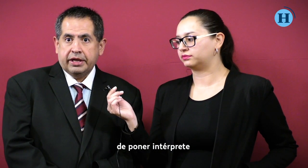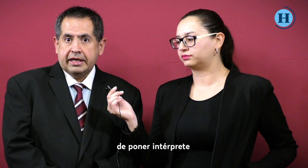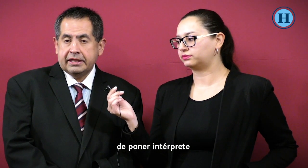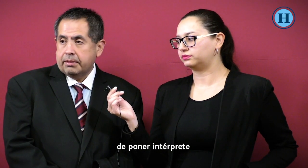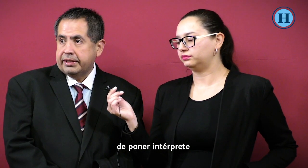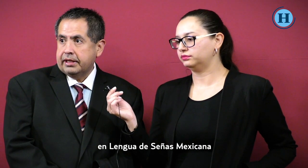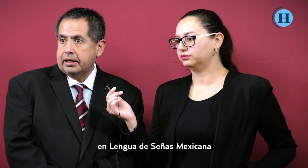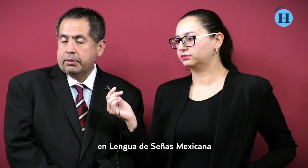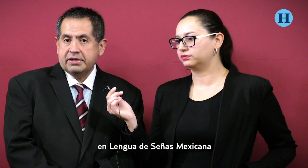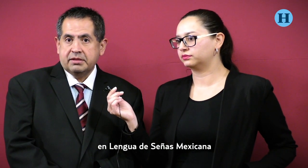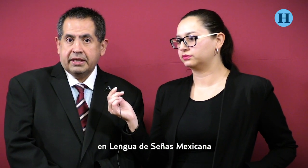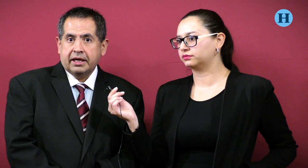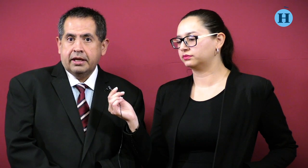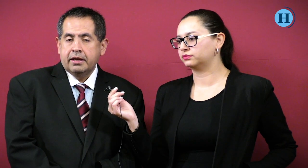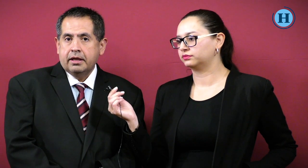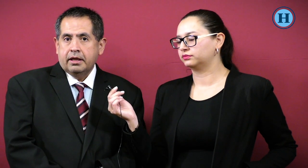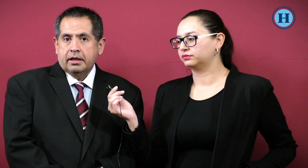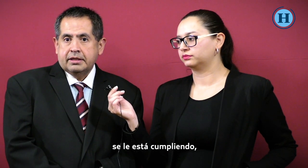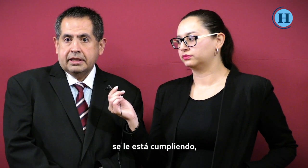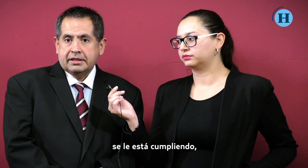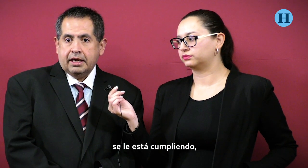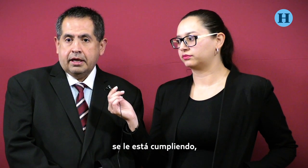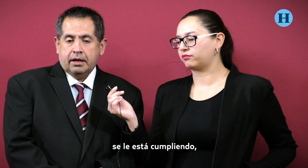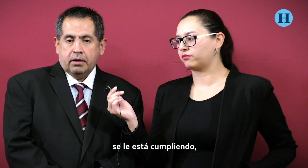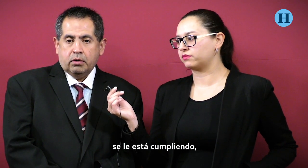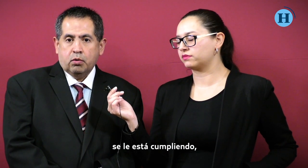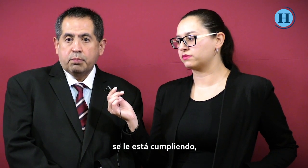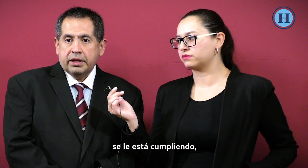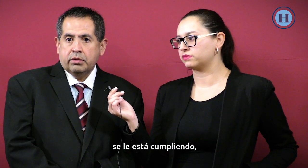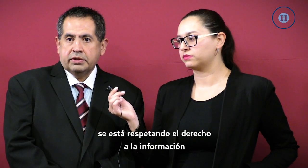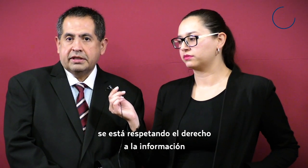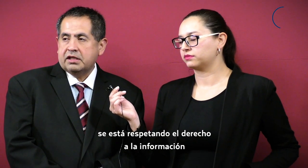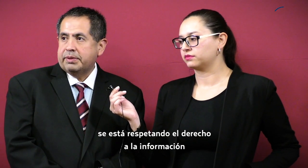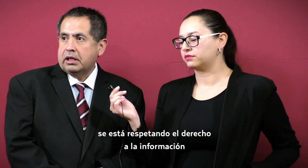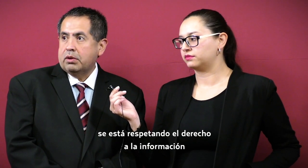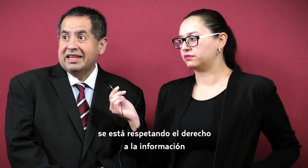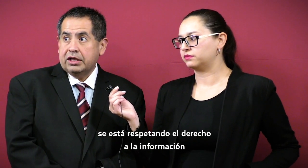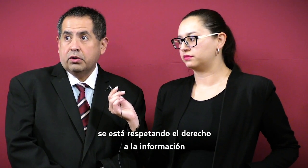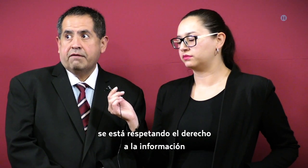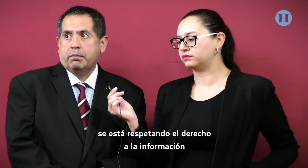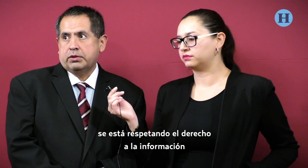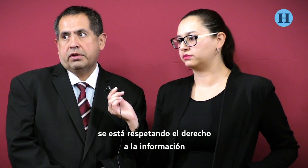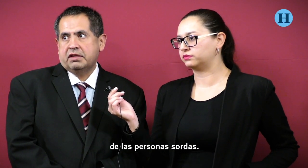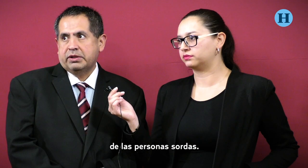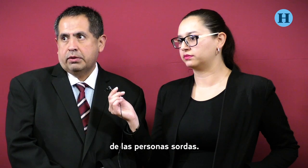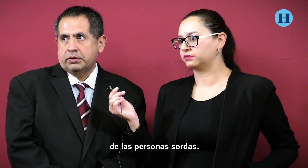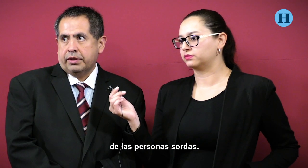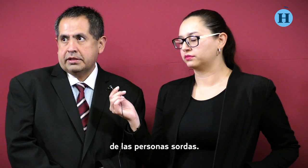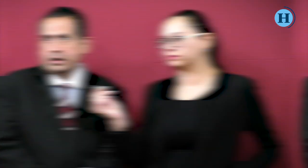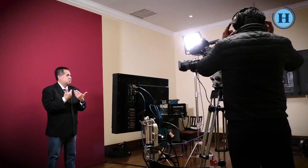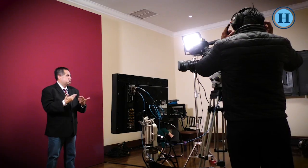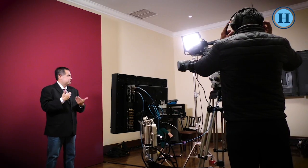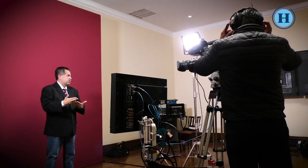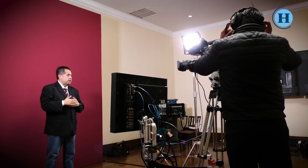de poner intérprete en lengua de señas mexicana, se le está cumpliendo o se está respetando el derecho a la información de las personas